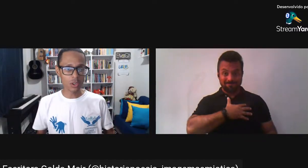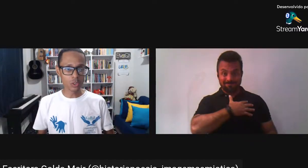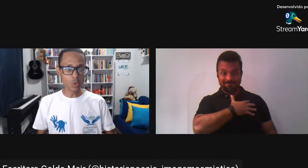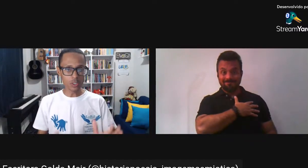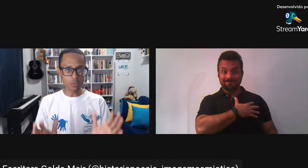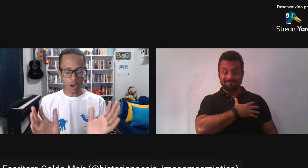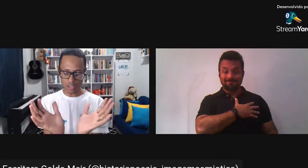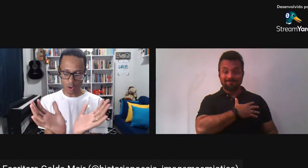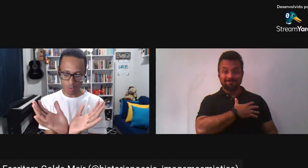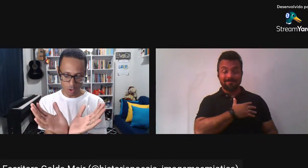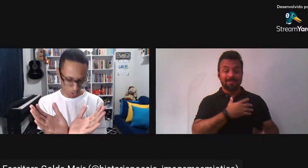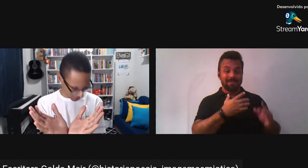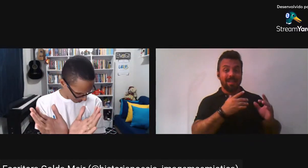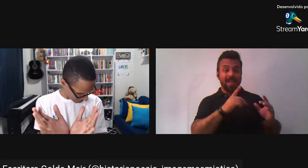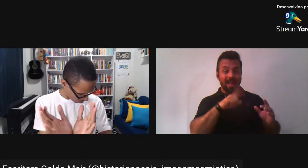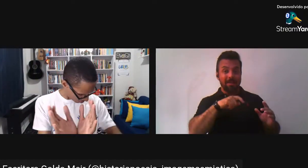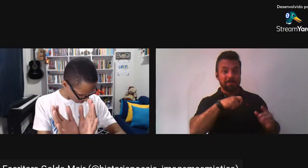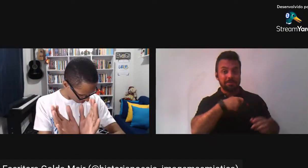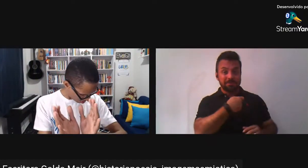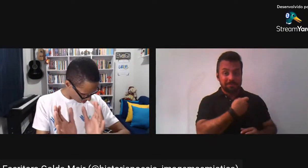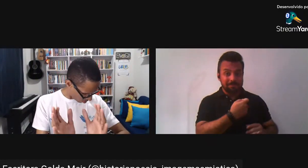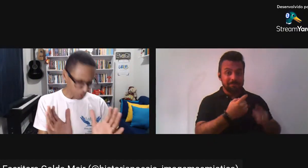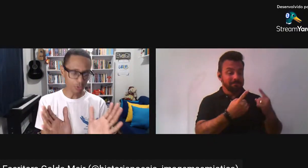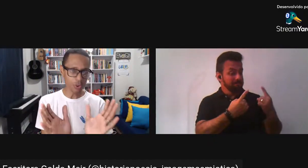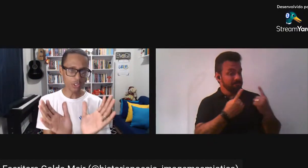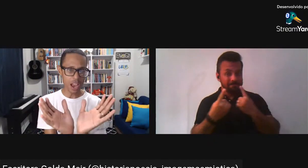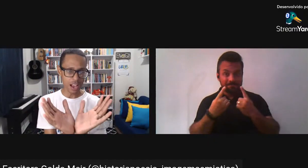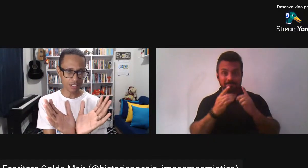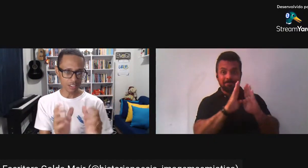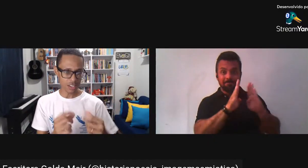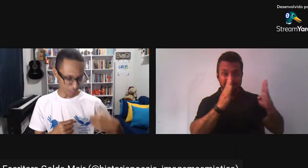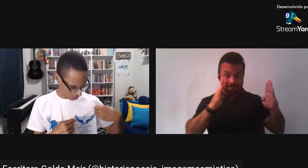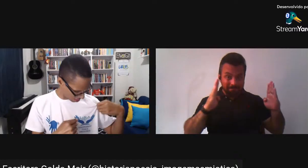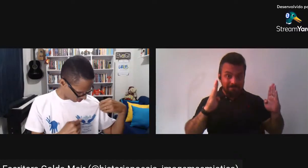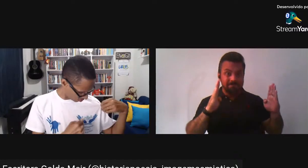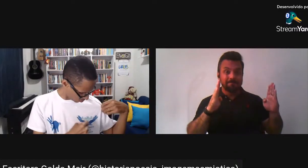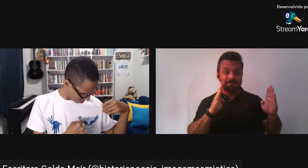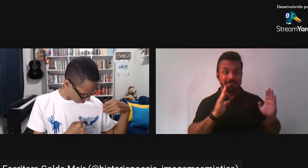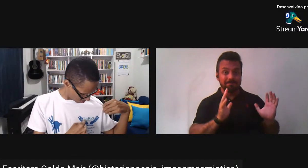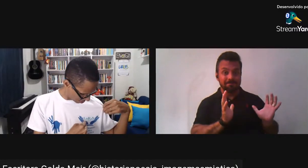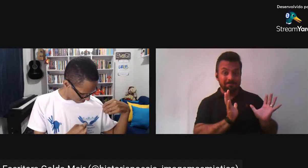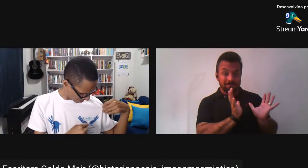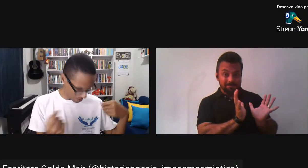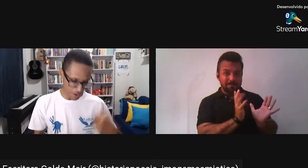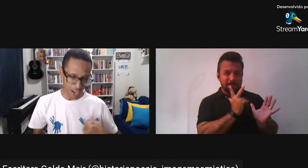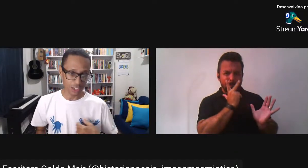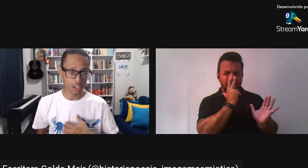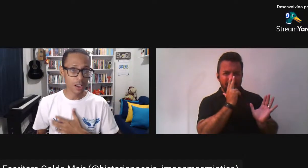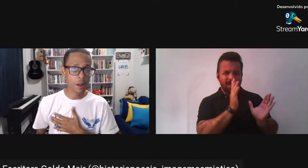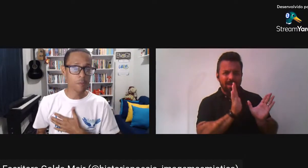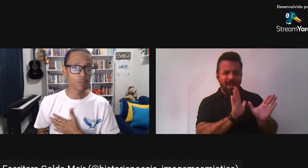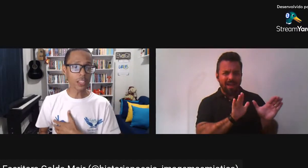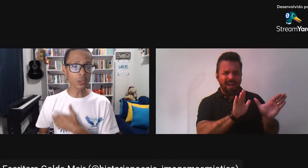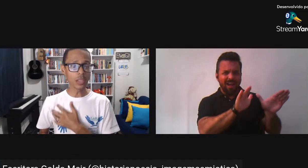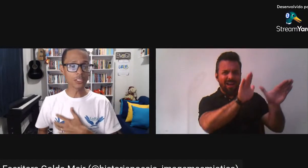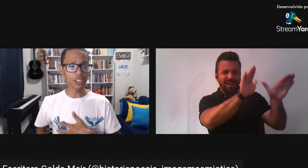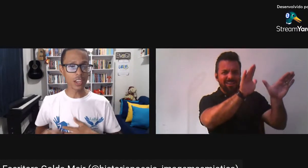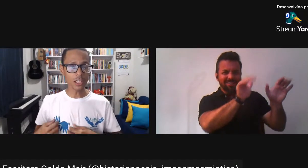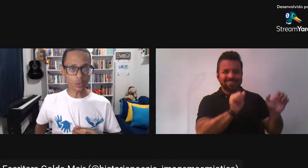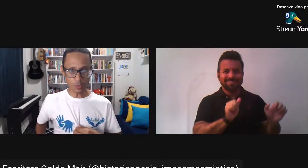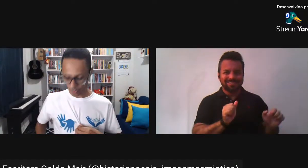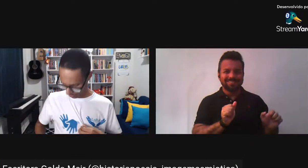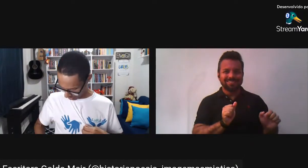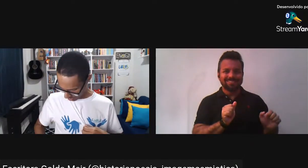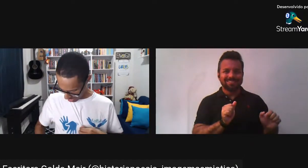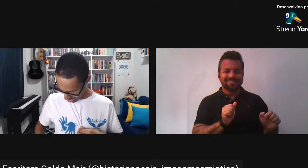Que são duas mãos, né? Uma encostada na outra Como se fosse asas e escrito no meio Libras em prática E do lado